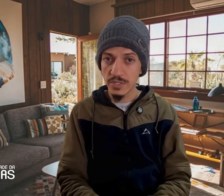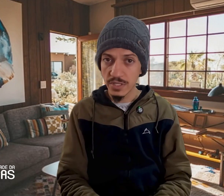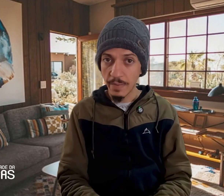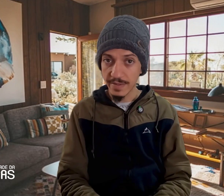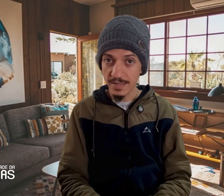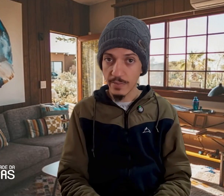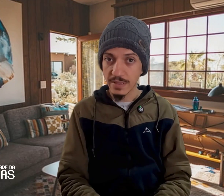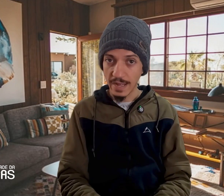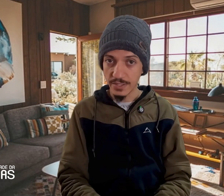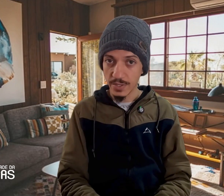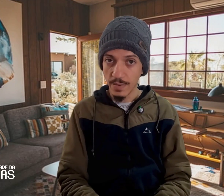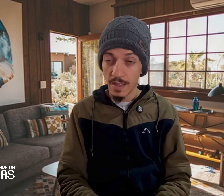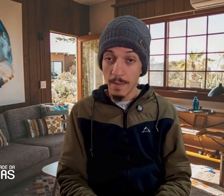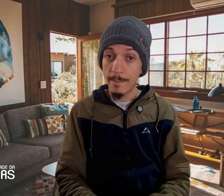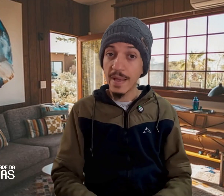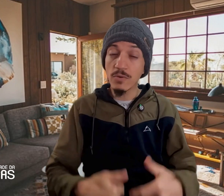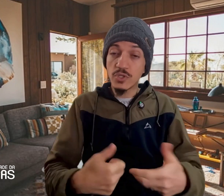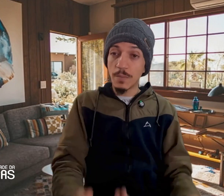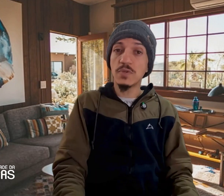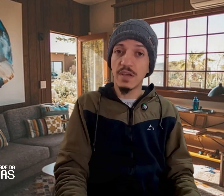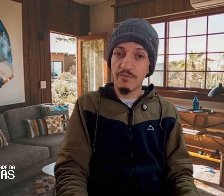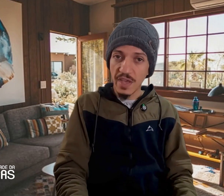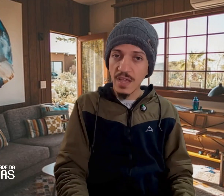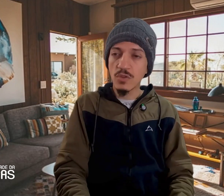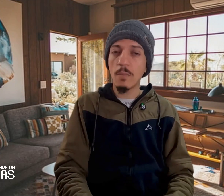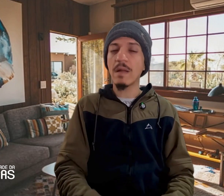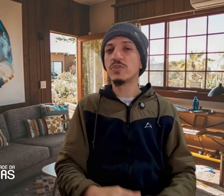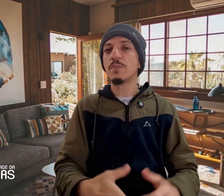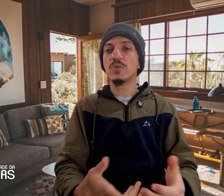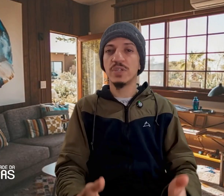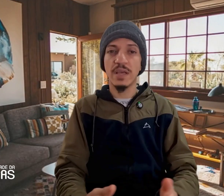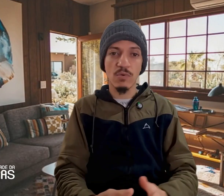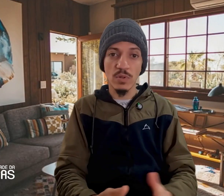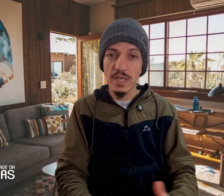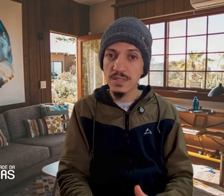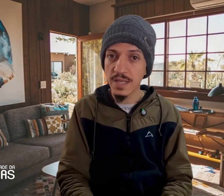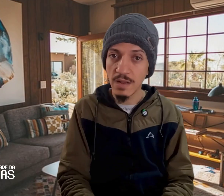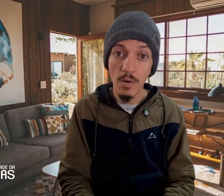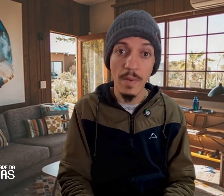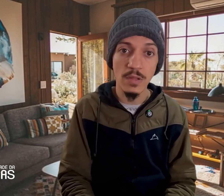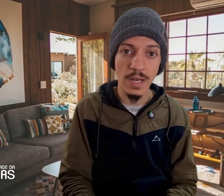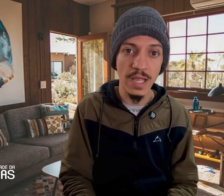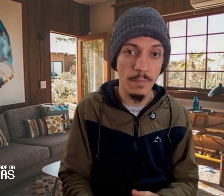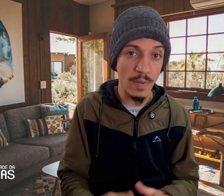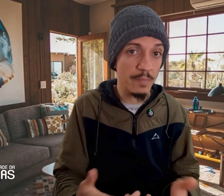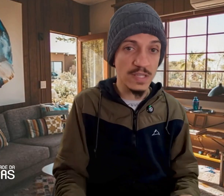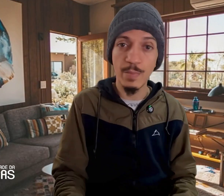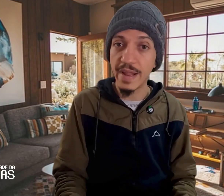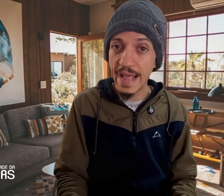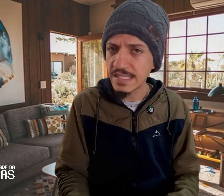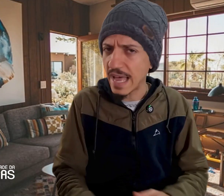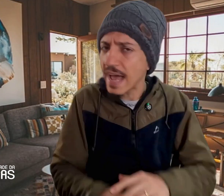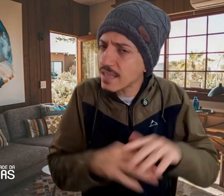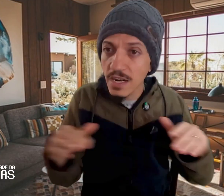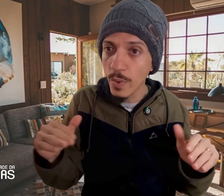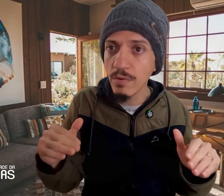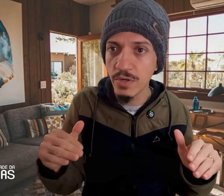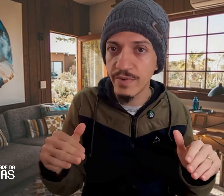interpretação à tarde. Pelo tipo de evento, pelo tipo de contexto daquele momento ali, pela minha experiência, era tranquilo de eu fazer